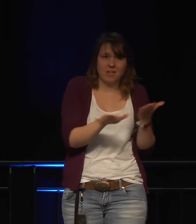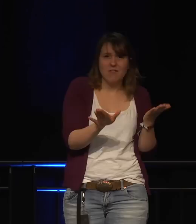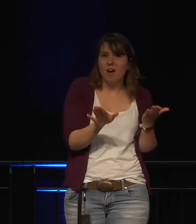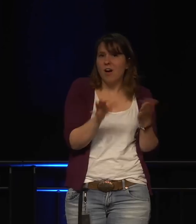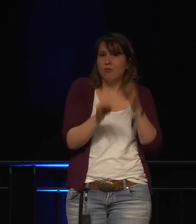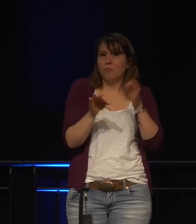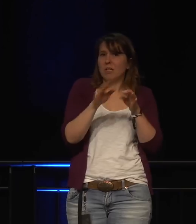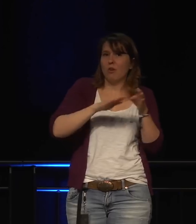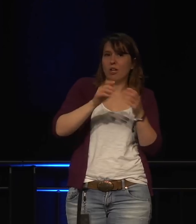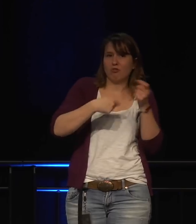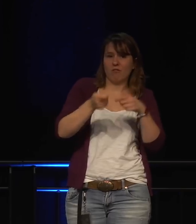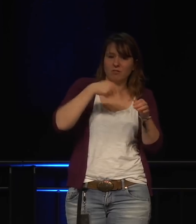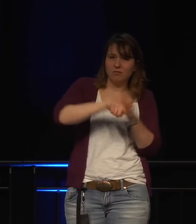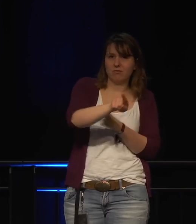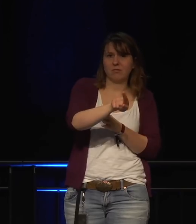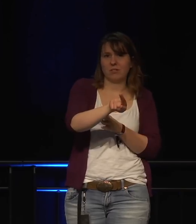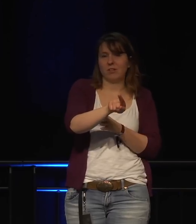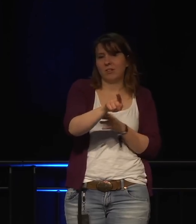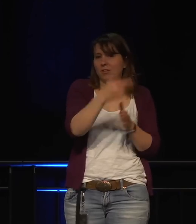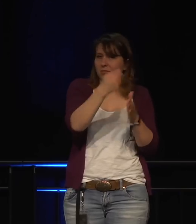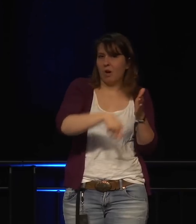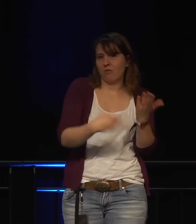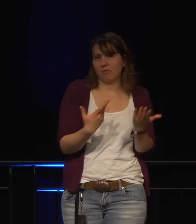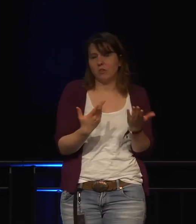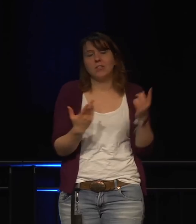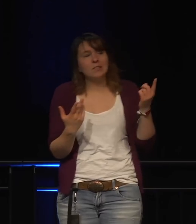Die Spielzeuge sind immer erwerbbar.